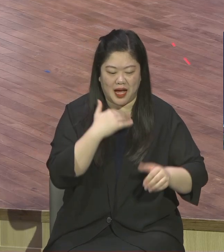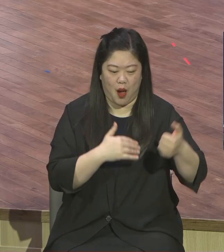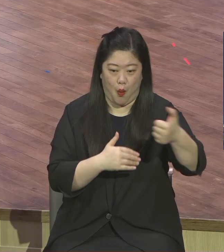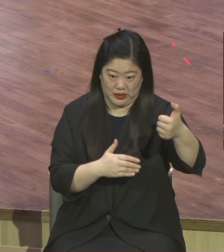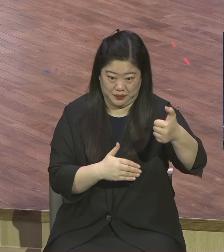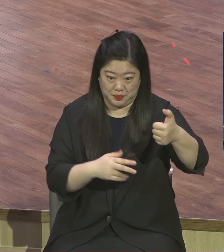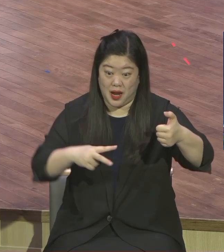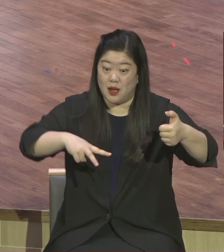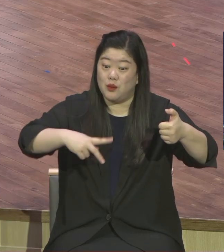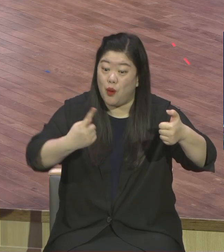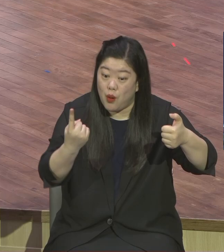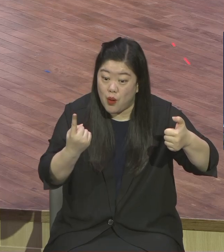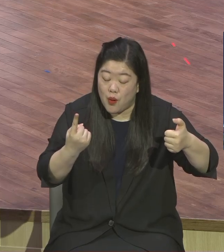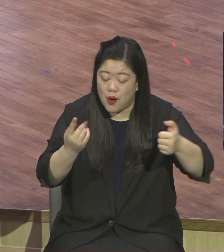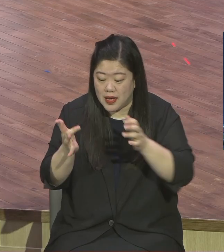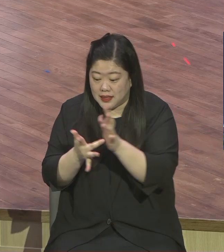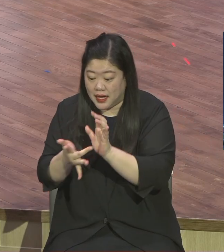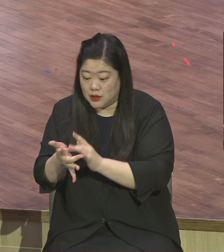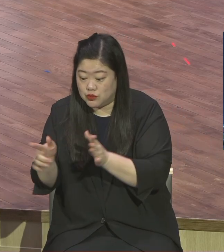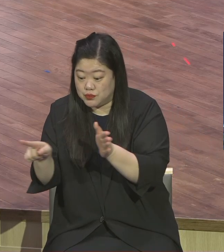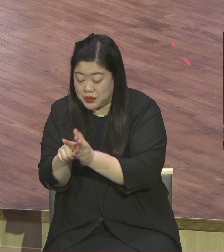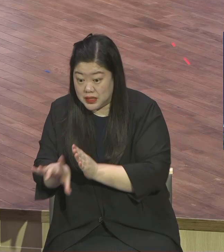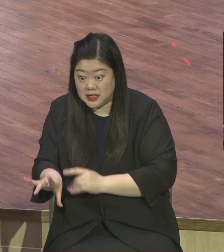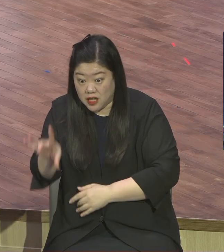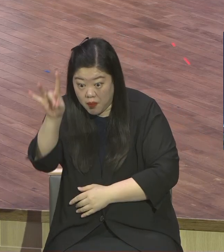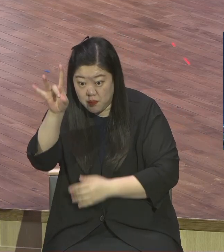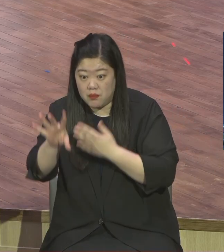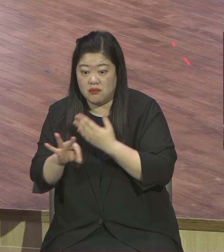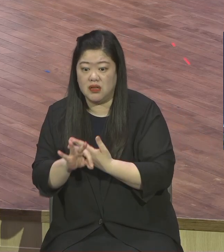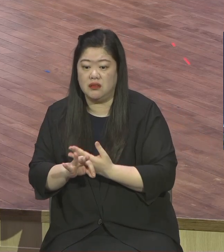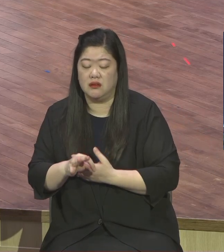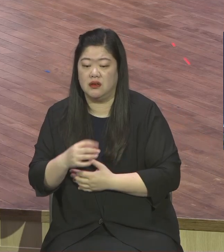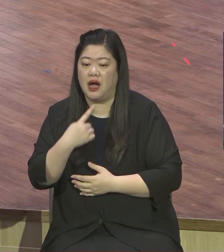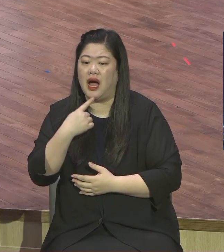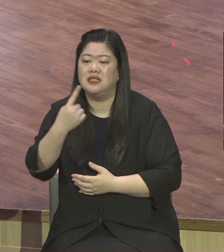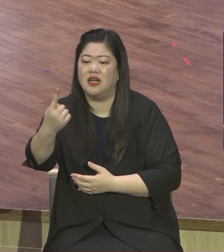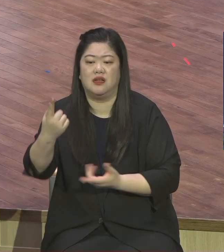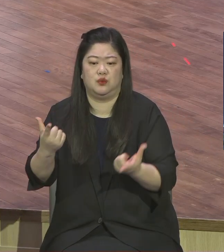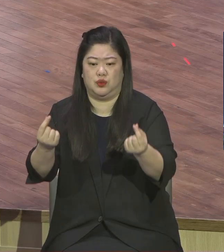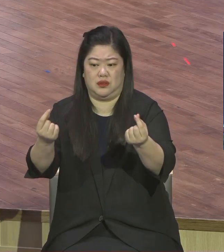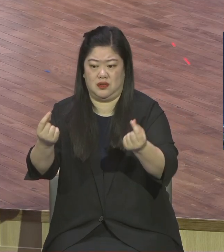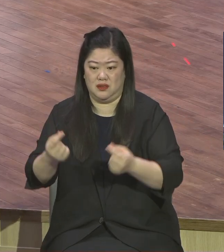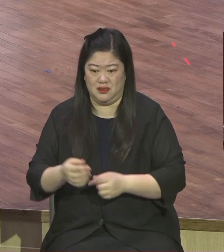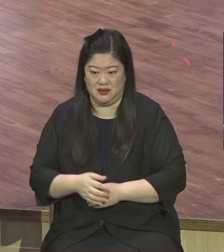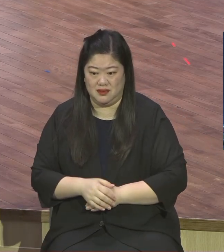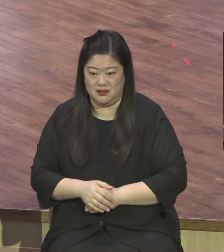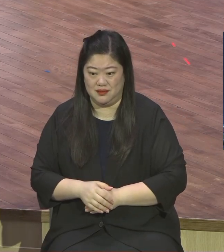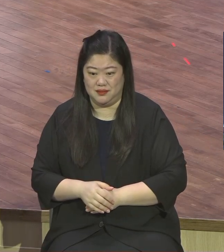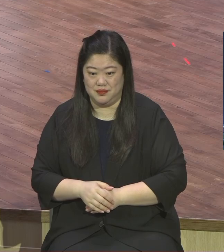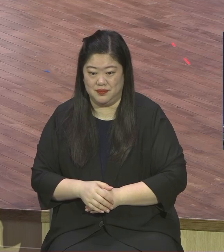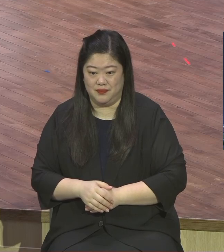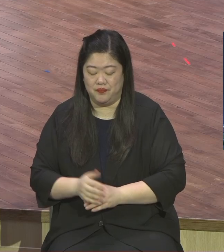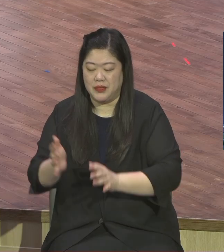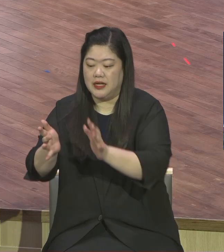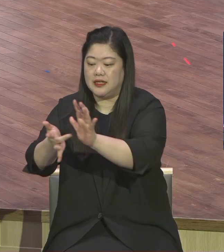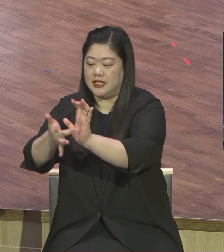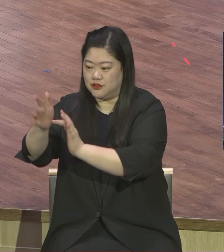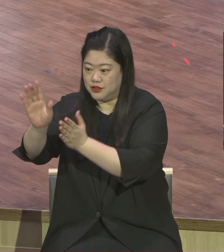영적으로 애처질과 과감하게 작별 인사해라 그리고 그리스도 안에 있는 새로움을 날마다 맛보면 이제부터 내